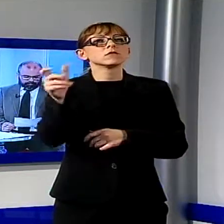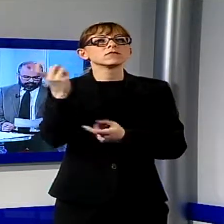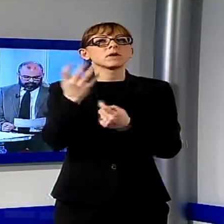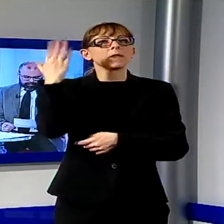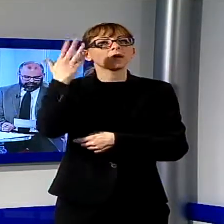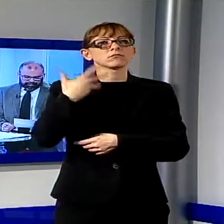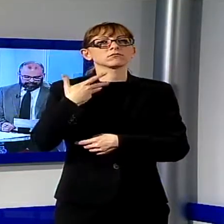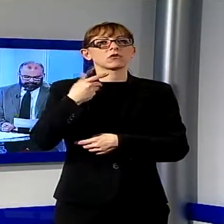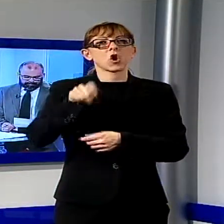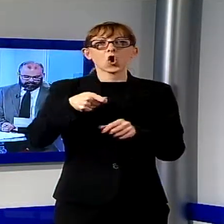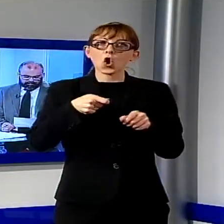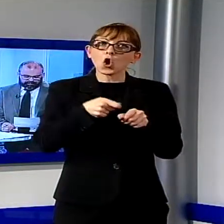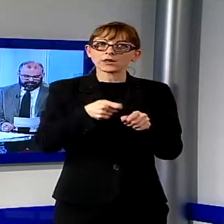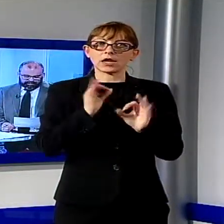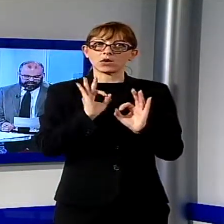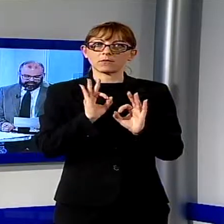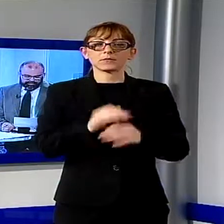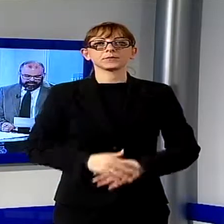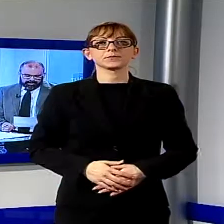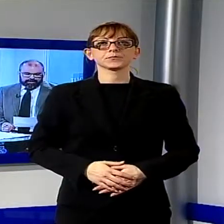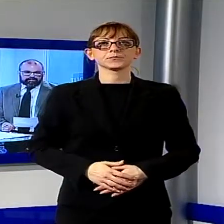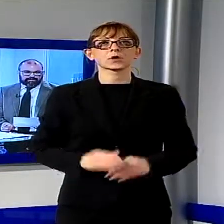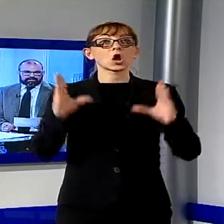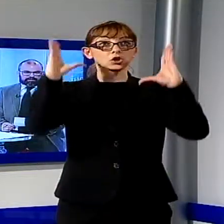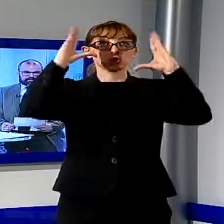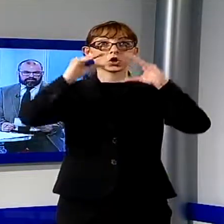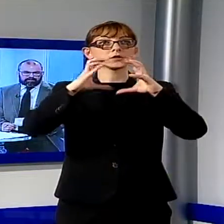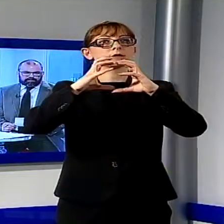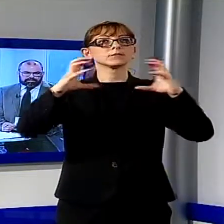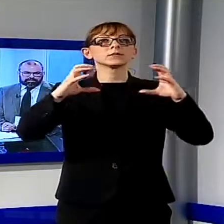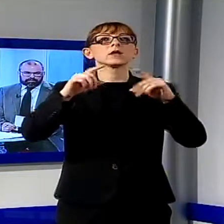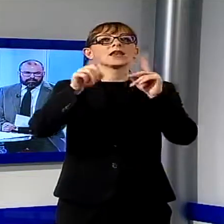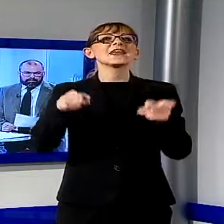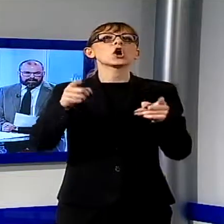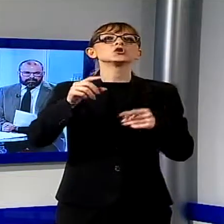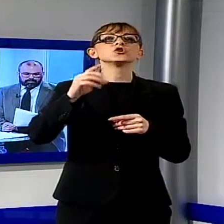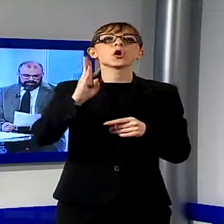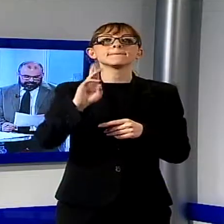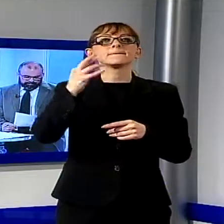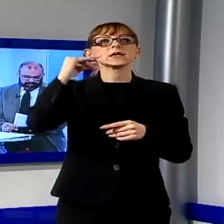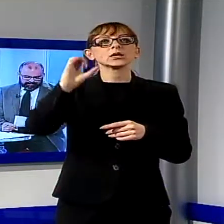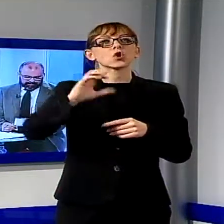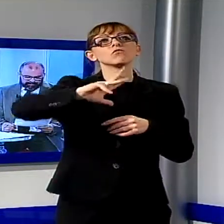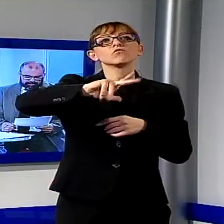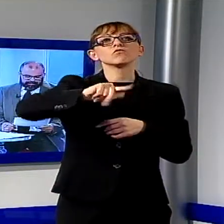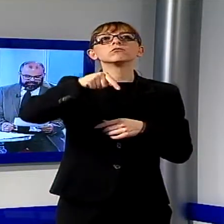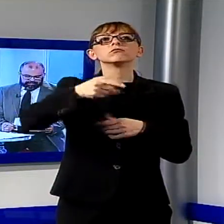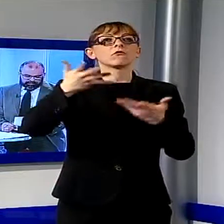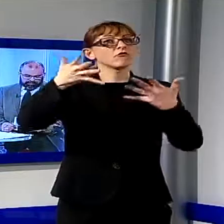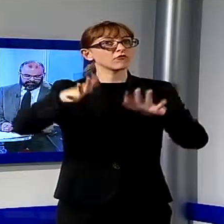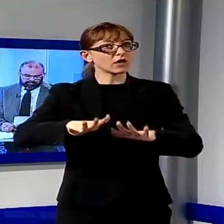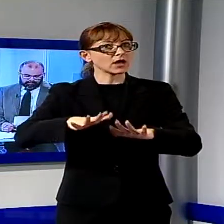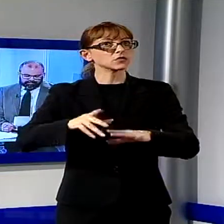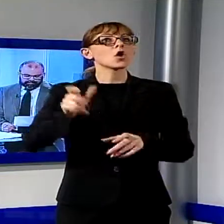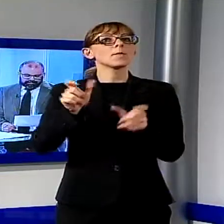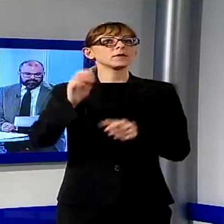un furto al Brico fra Viareggio e Massarosa sulla via di Montramito. I ladri sono stati messi